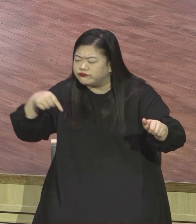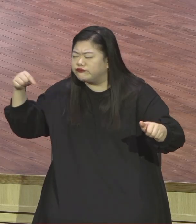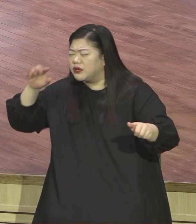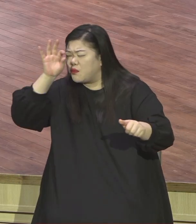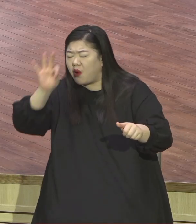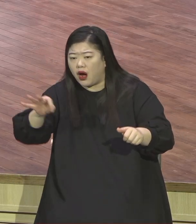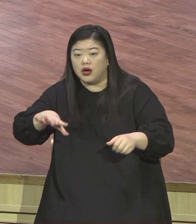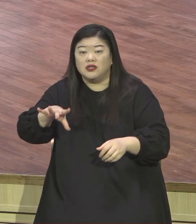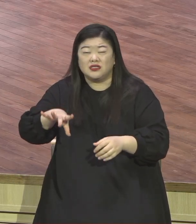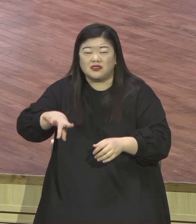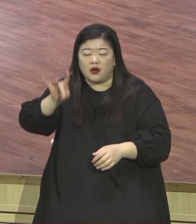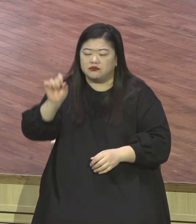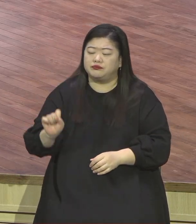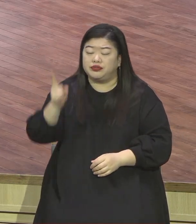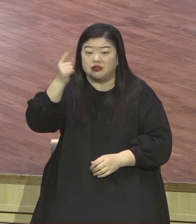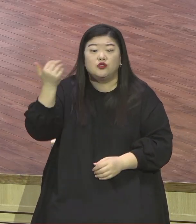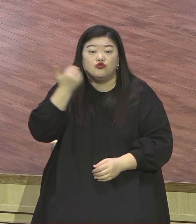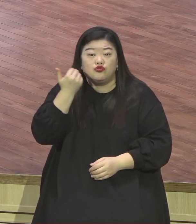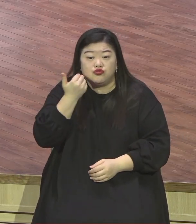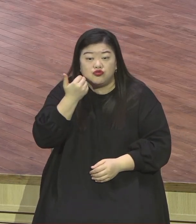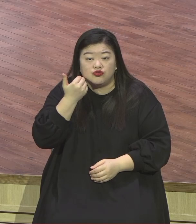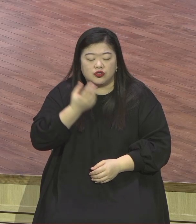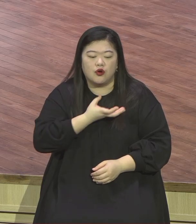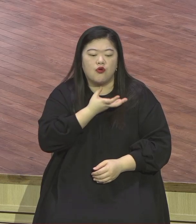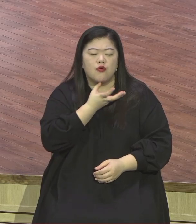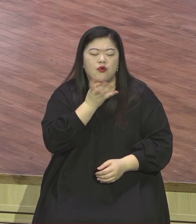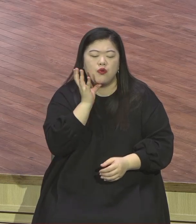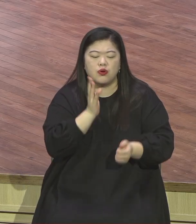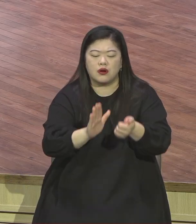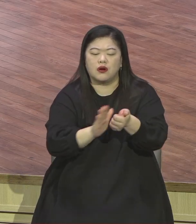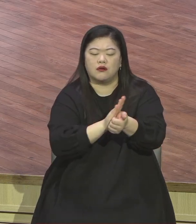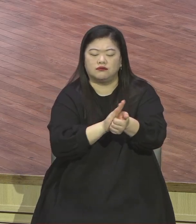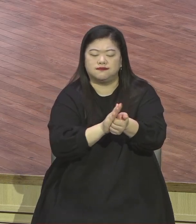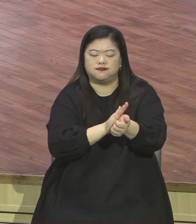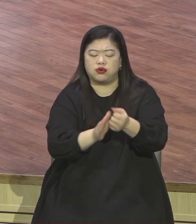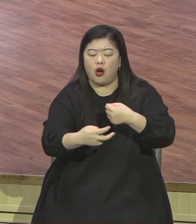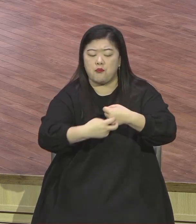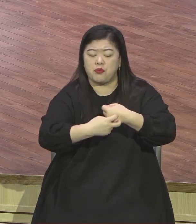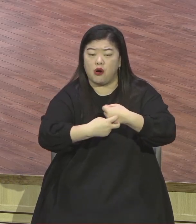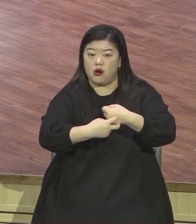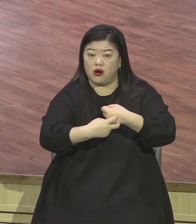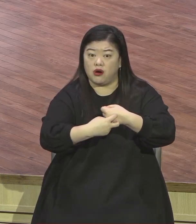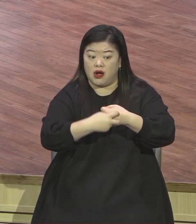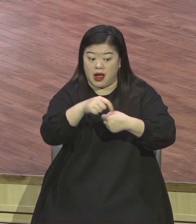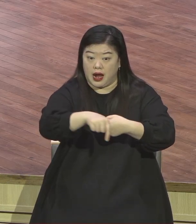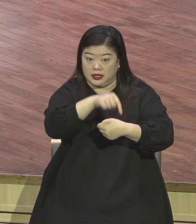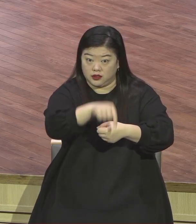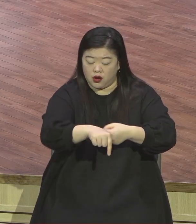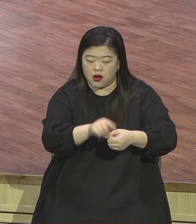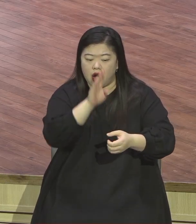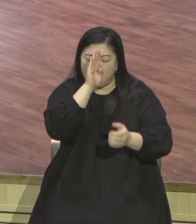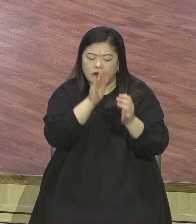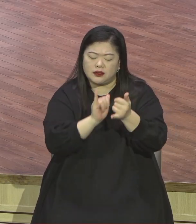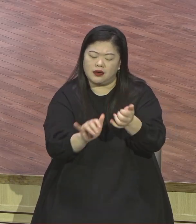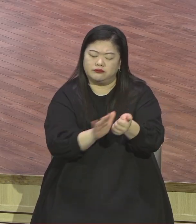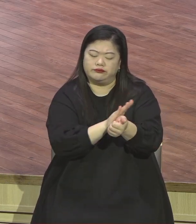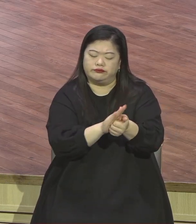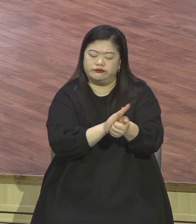시작이 요양원 환자들을 그야말로 들의 확인 판정이